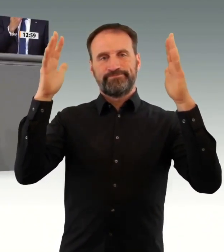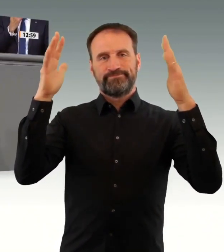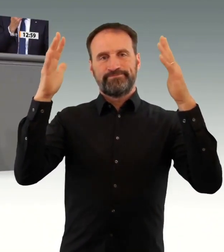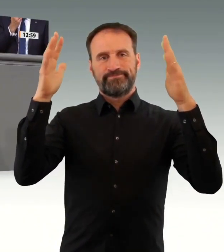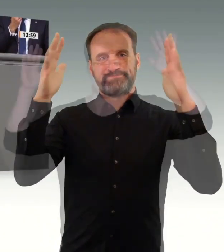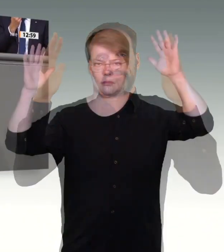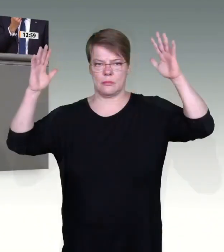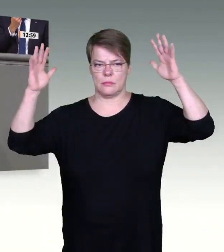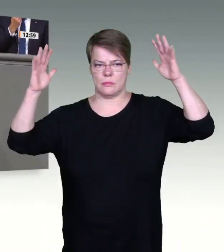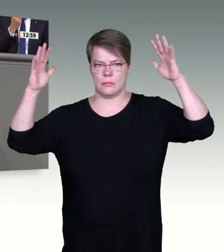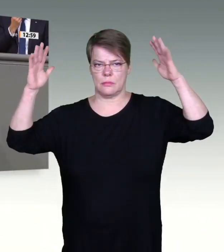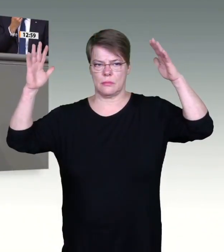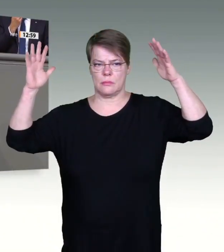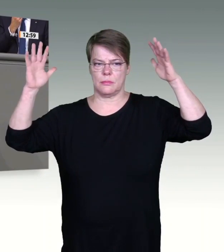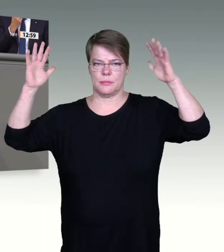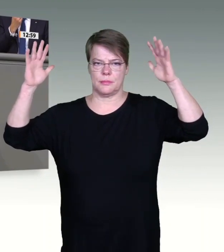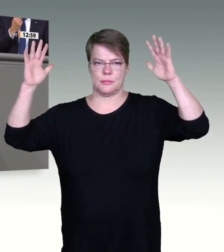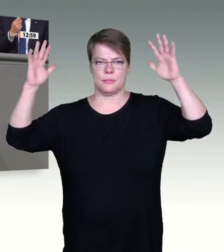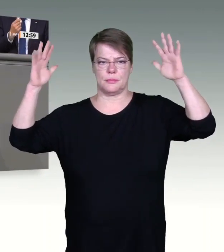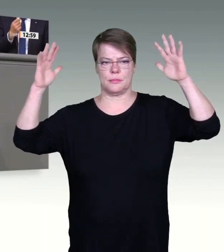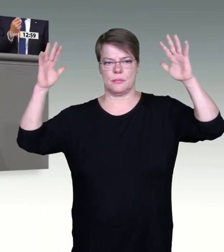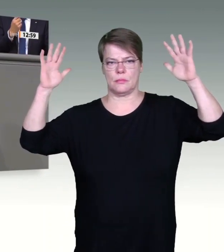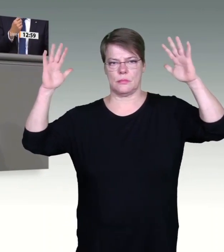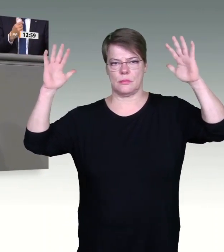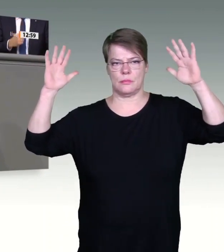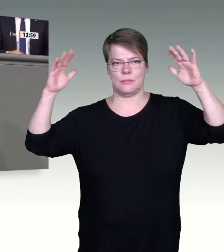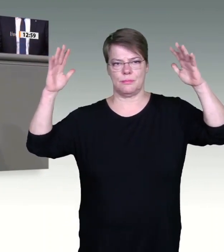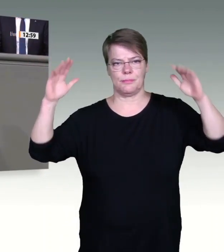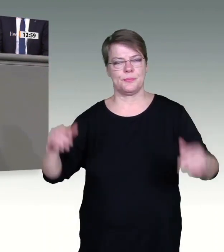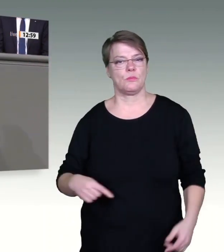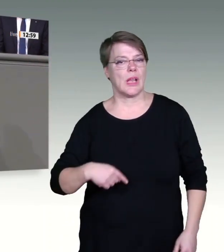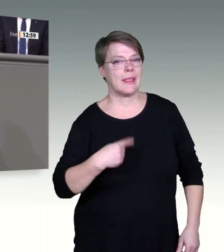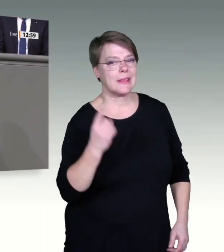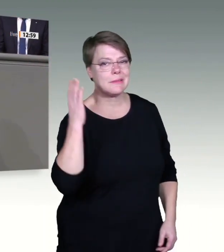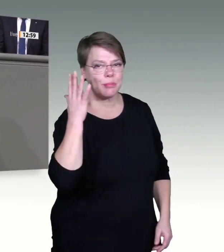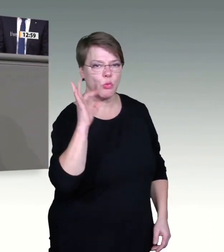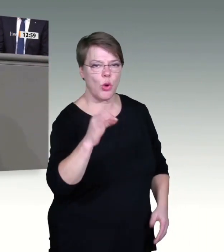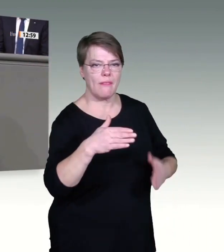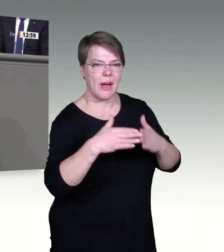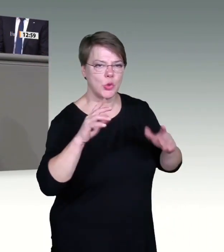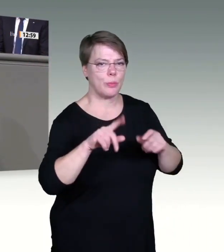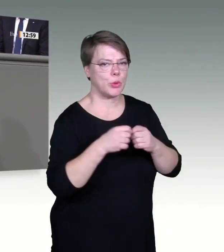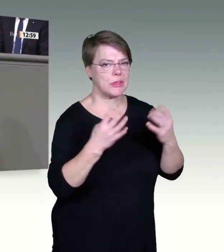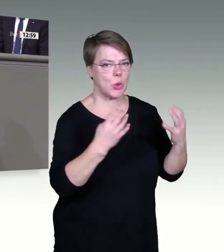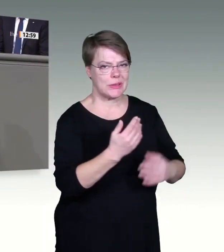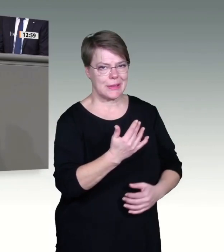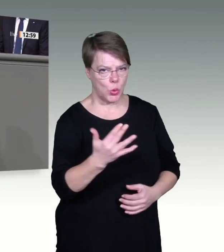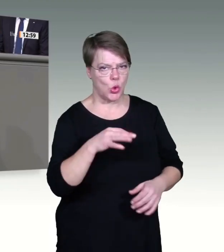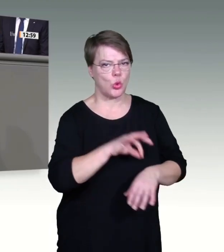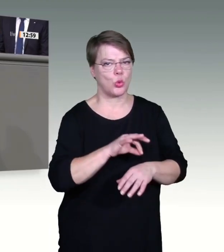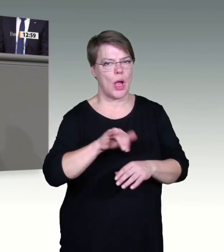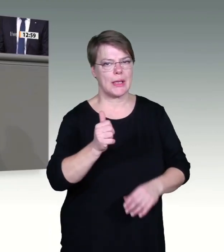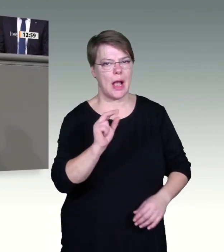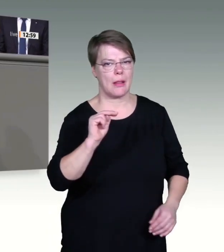hier trotzig einen alten Hut durch die Manege tragen und immer nur sagen, dass Sie nicht verstehen, warum Gesetzgebungen angepasst und